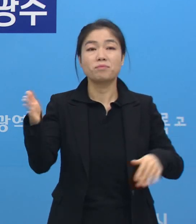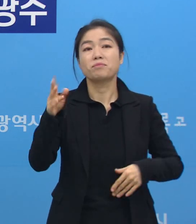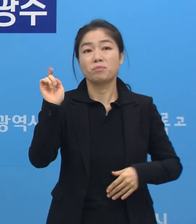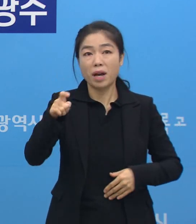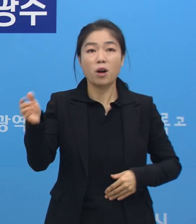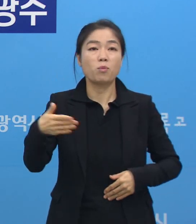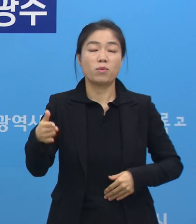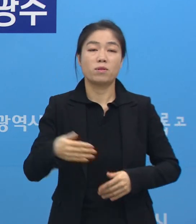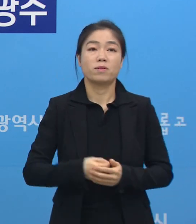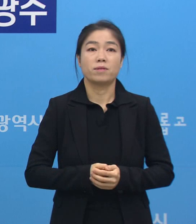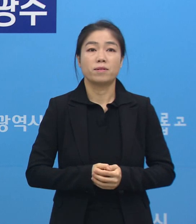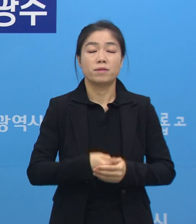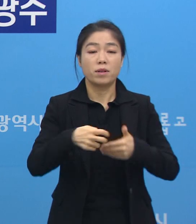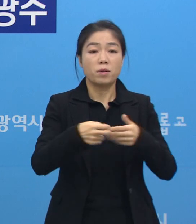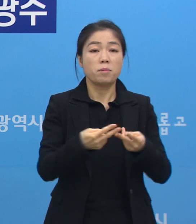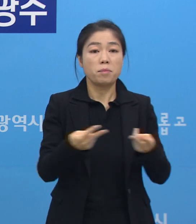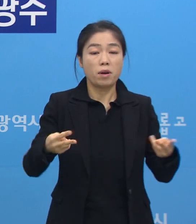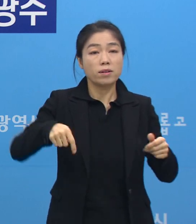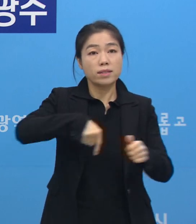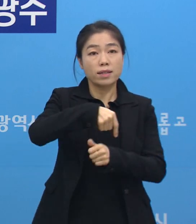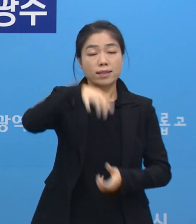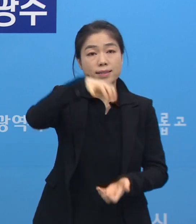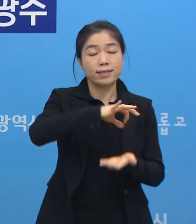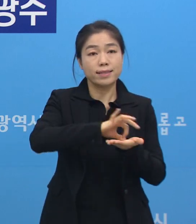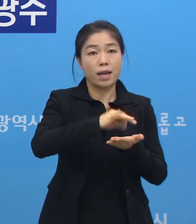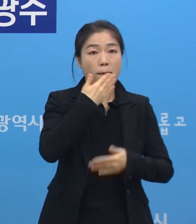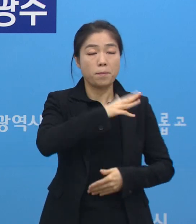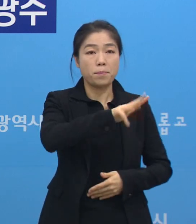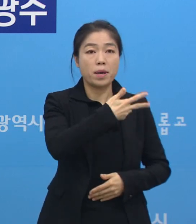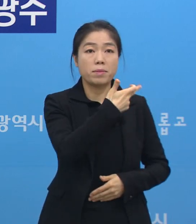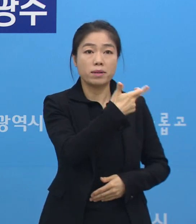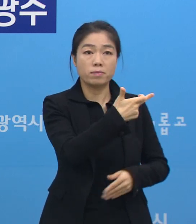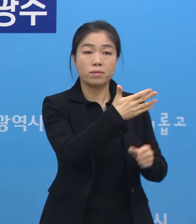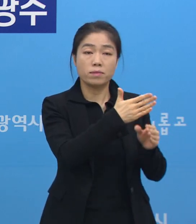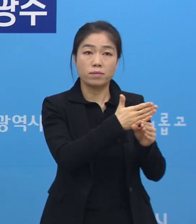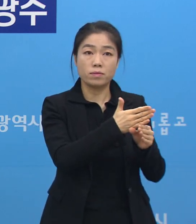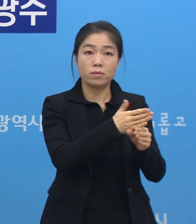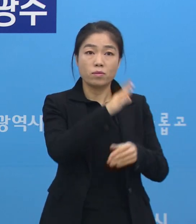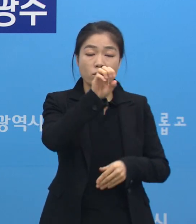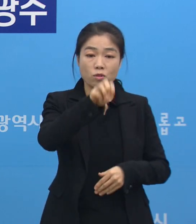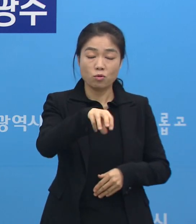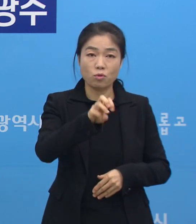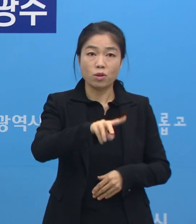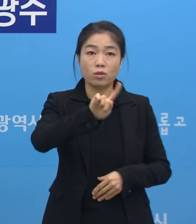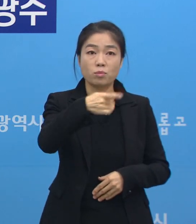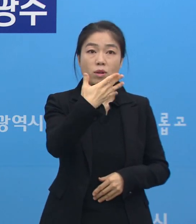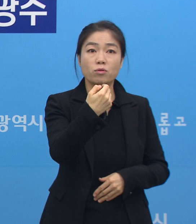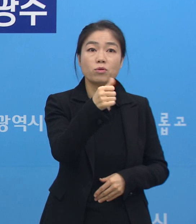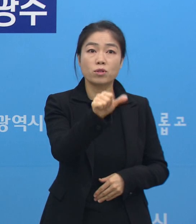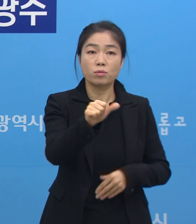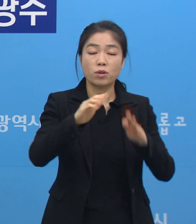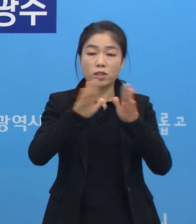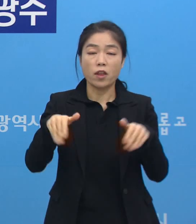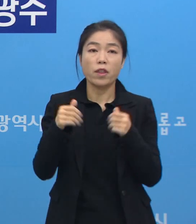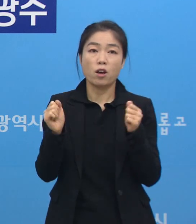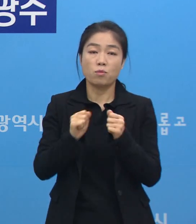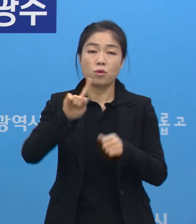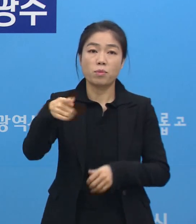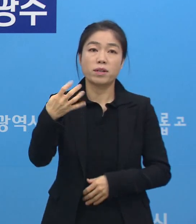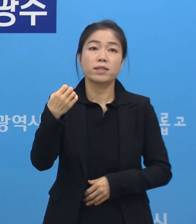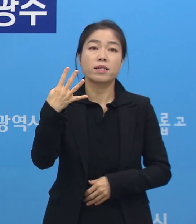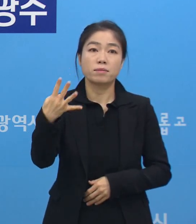없습니다. 병상 현황입니다. 총 가용병상 817병상 중 광주환자 195명, 전남부환자